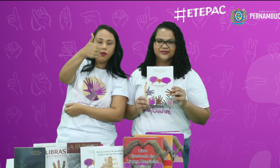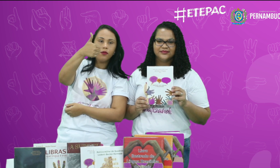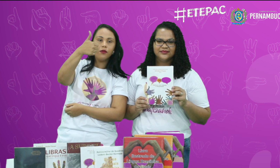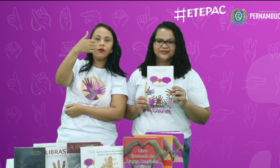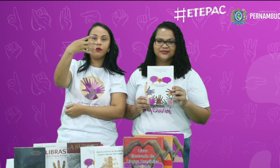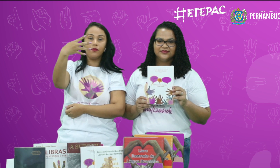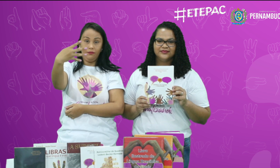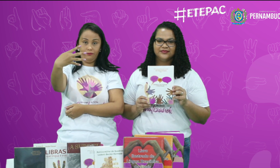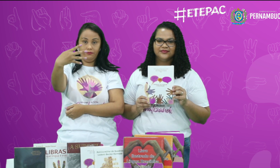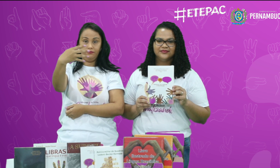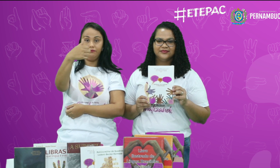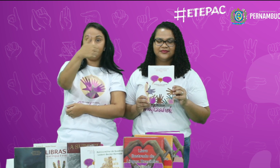Número 14.